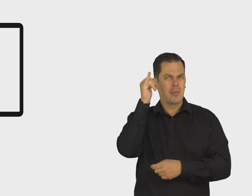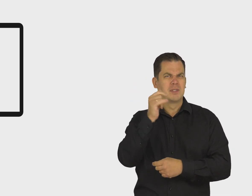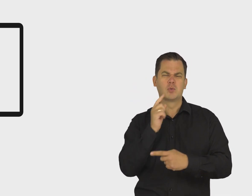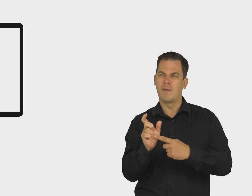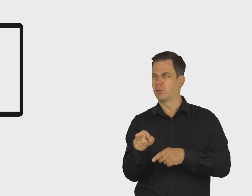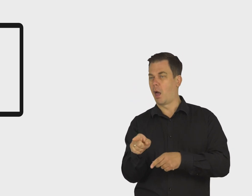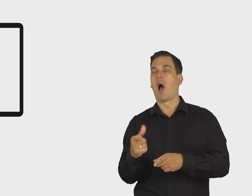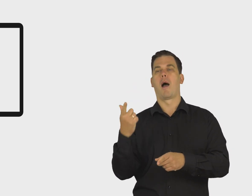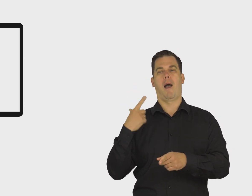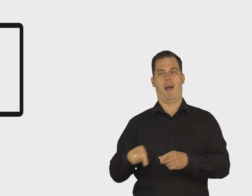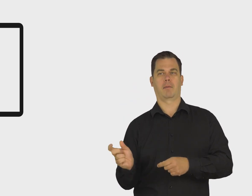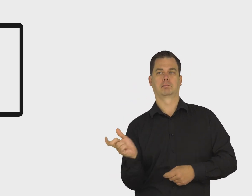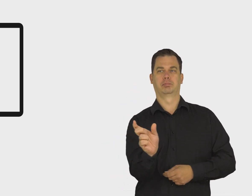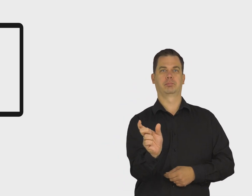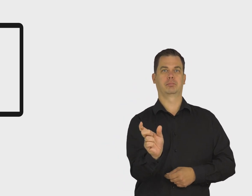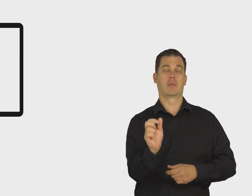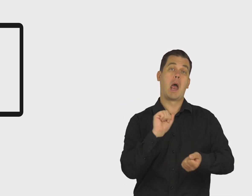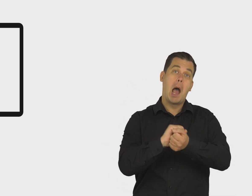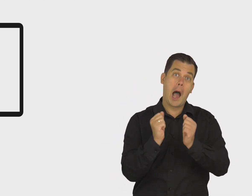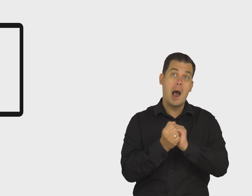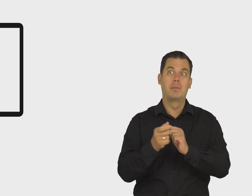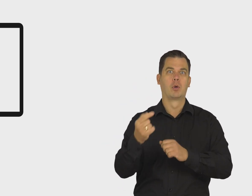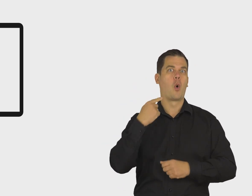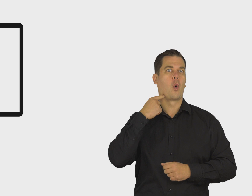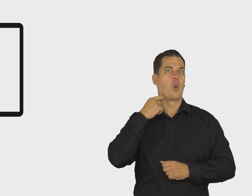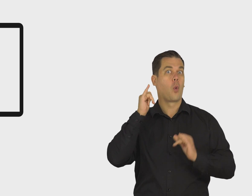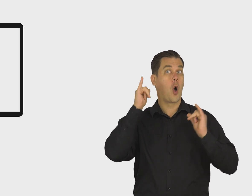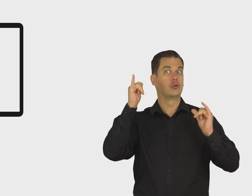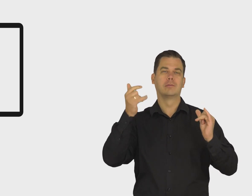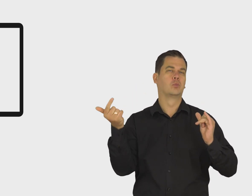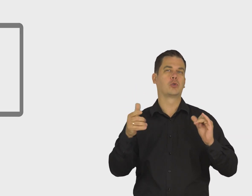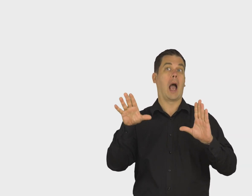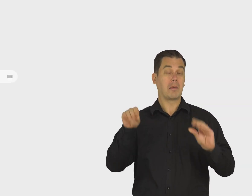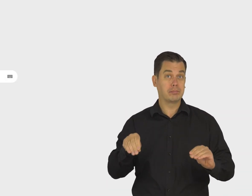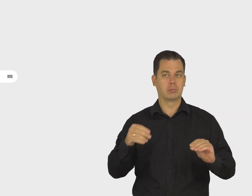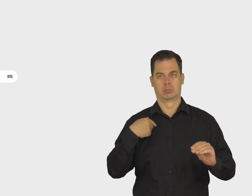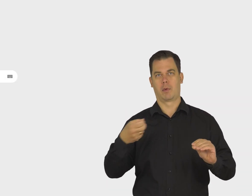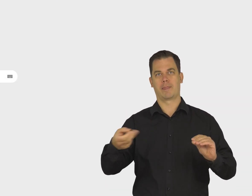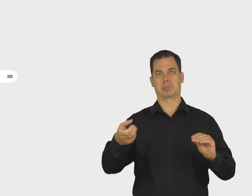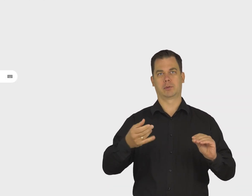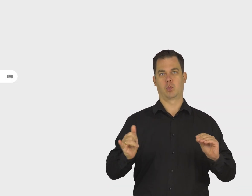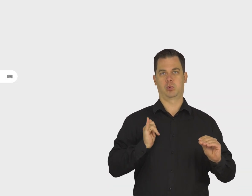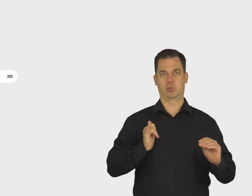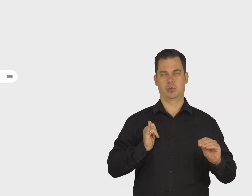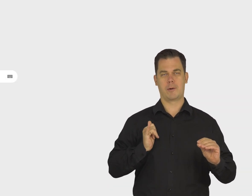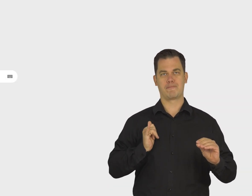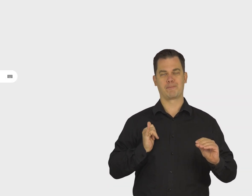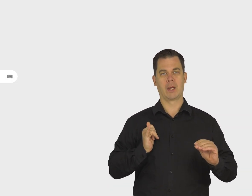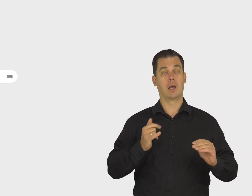Gdy nie możemy lub nie chcemy korzystać z głośników lub słuchawek. Dodatkową korzyścią jest fakt, że